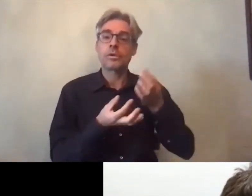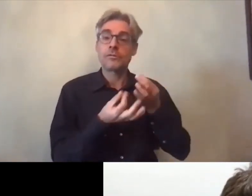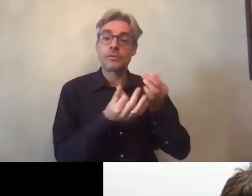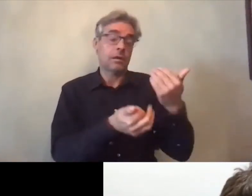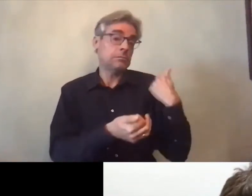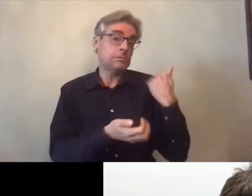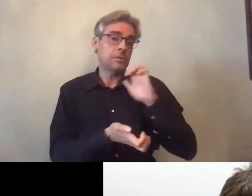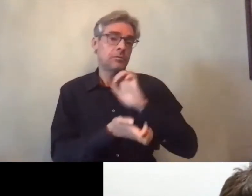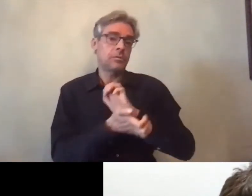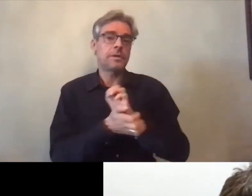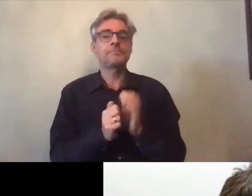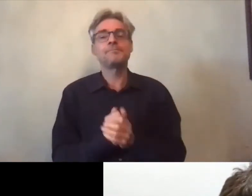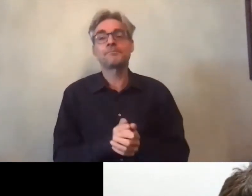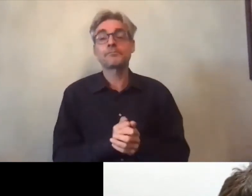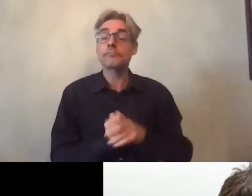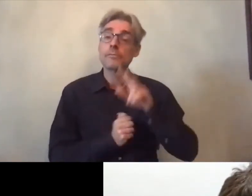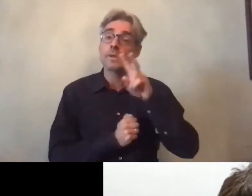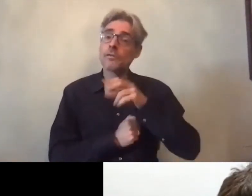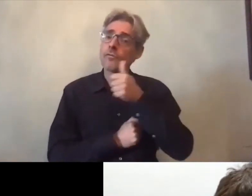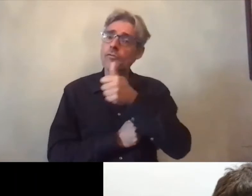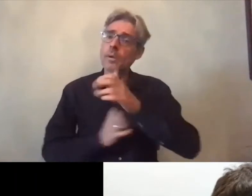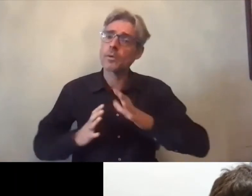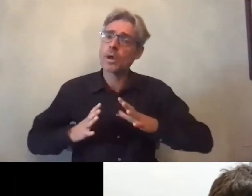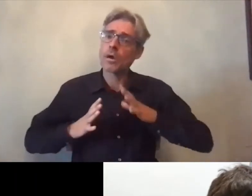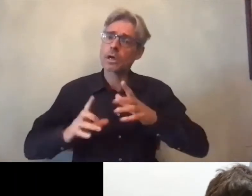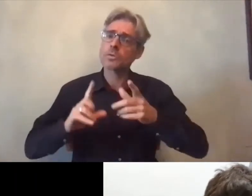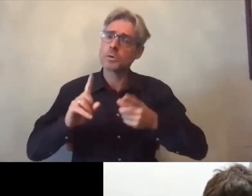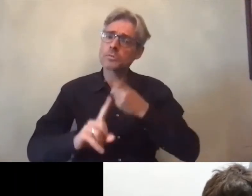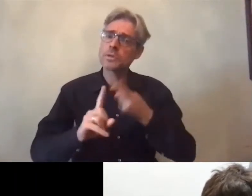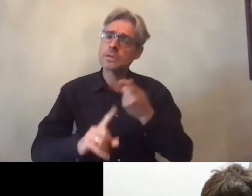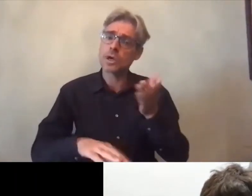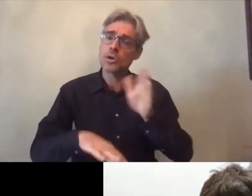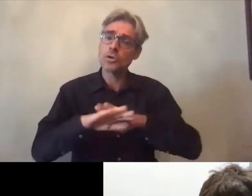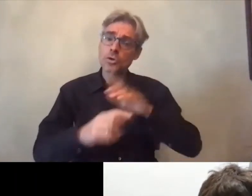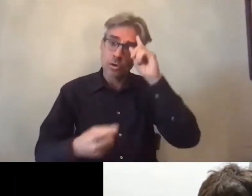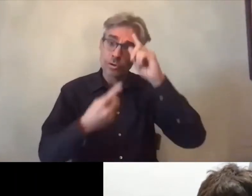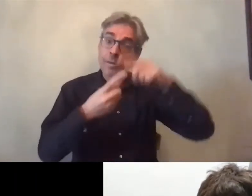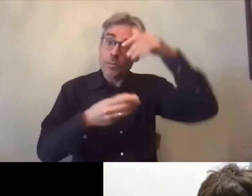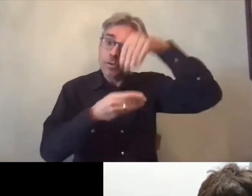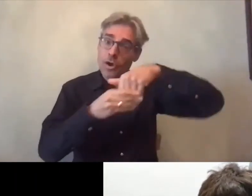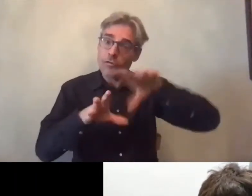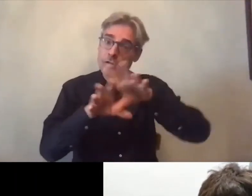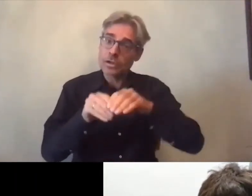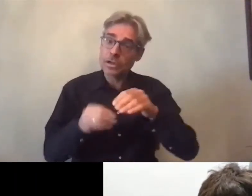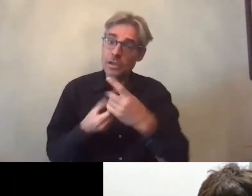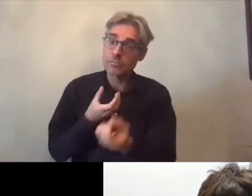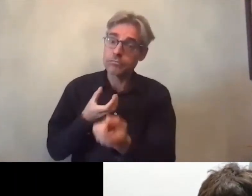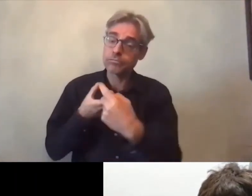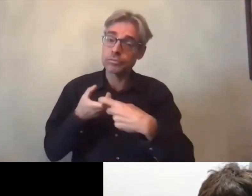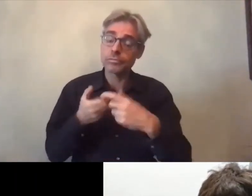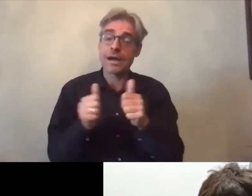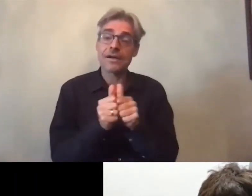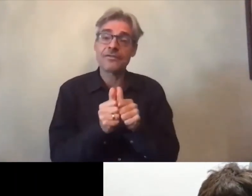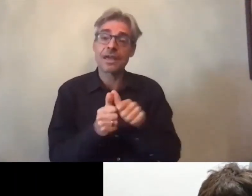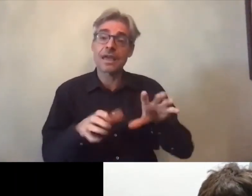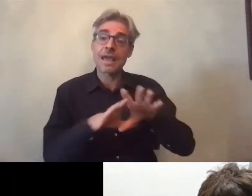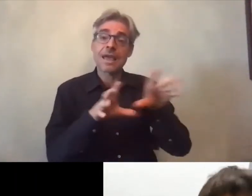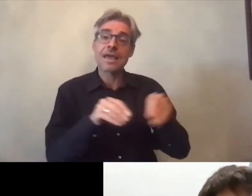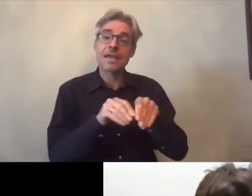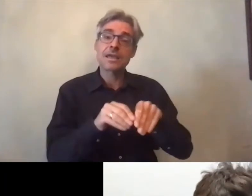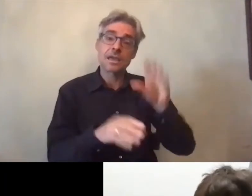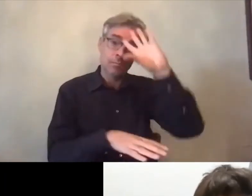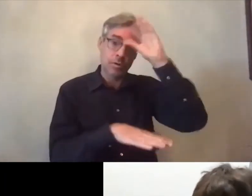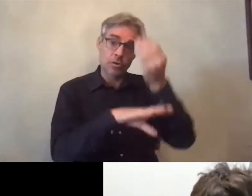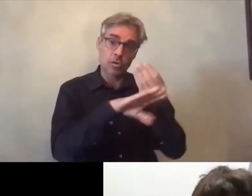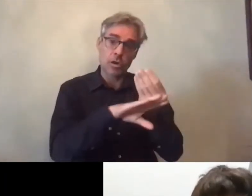vous avez un engagement très particulier sur ce sujet au sein de votre équipe avec également les équipes doctorales et